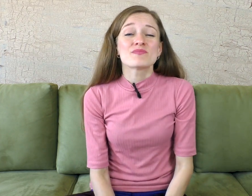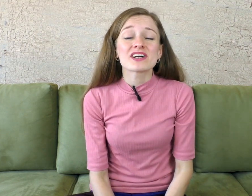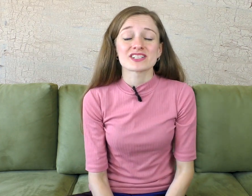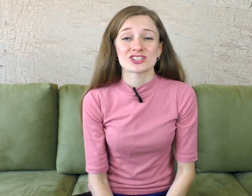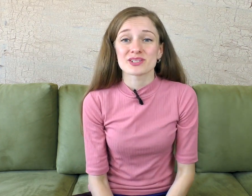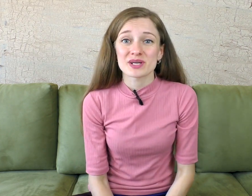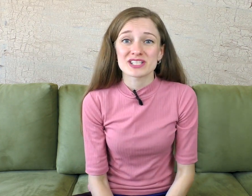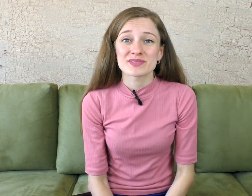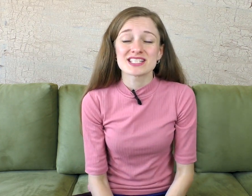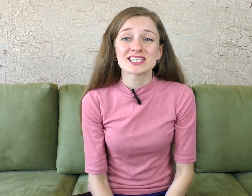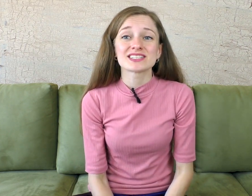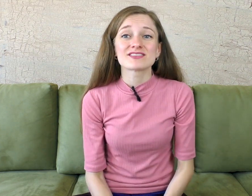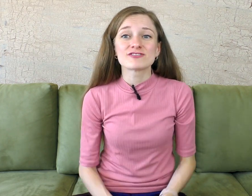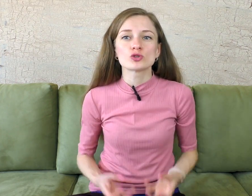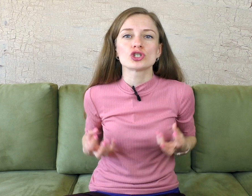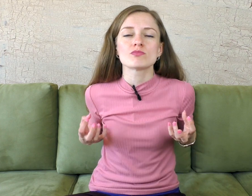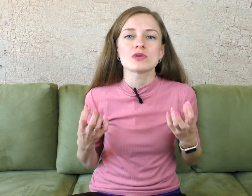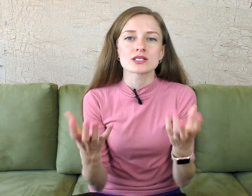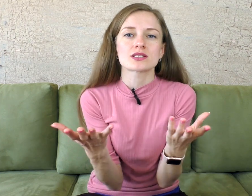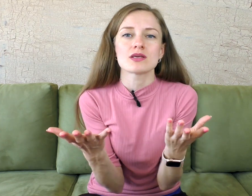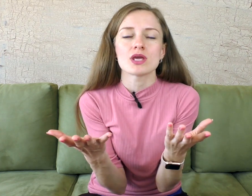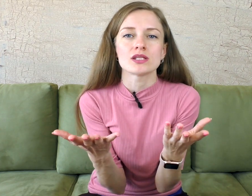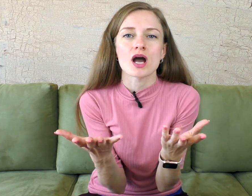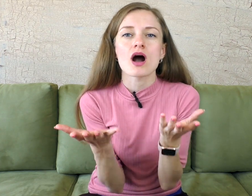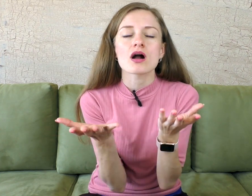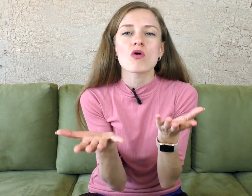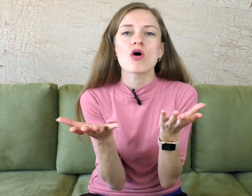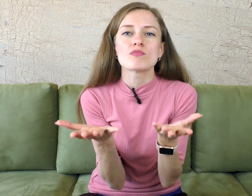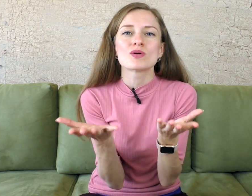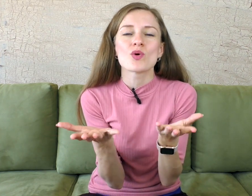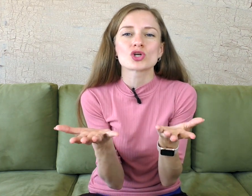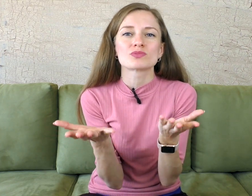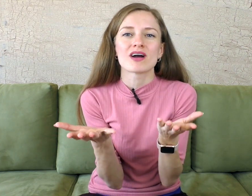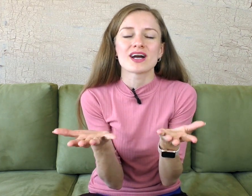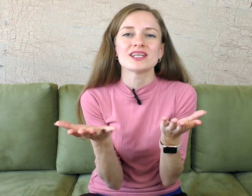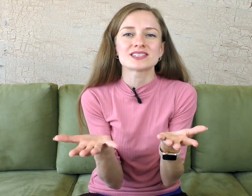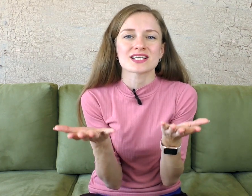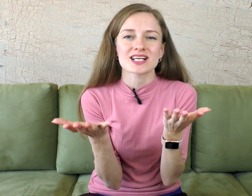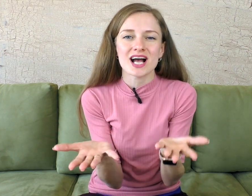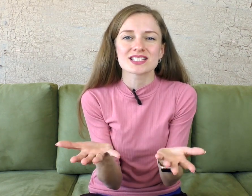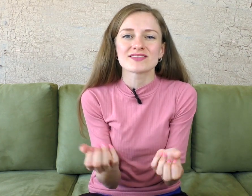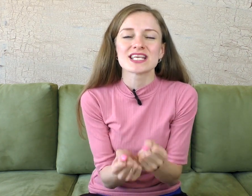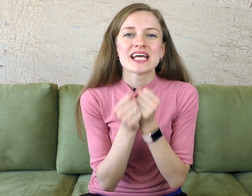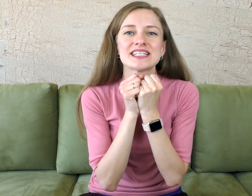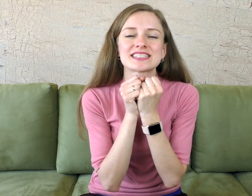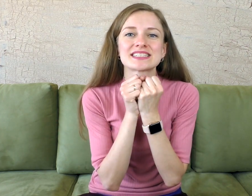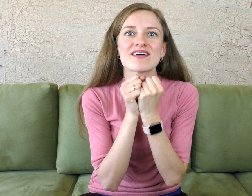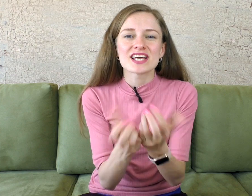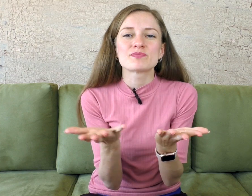первое, что нам необходимо сделать, это выучить место имения, о ком мы можем говорить, рассказывать и составлять